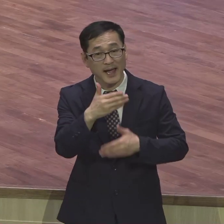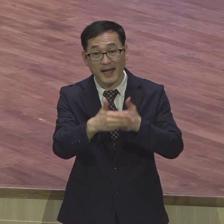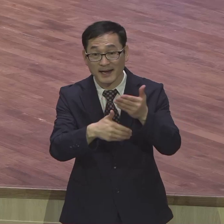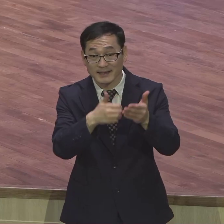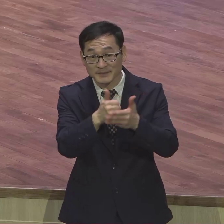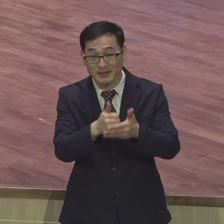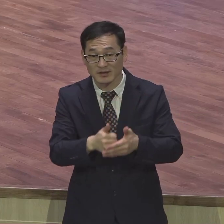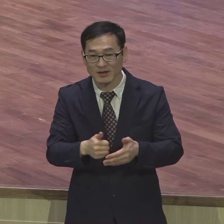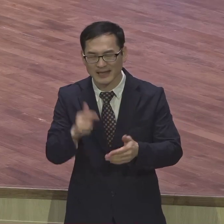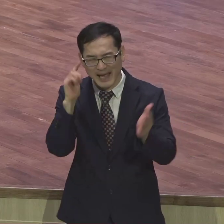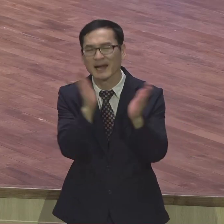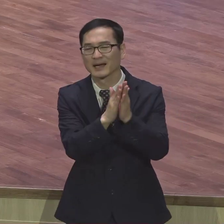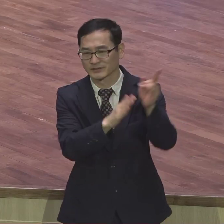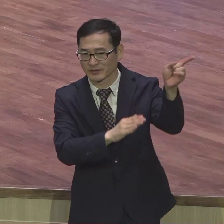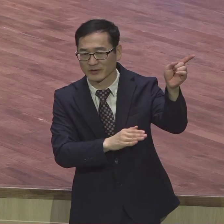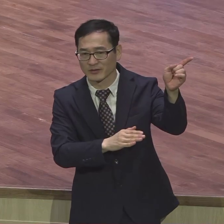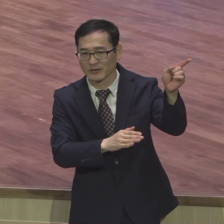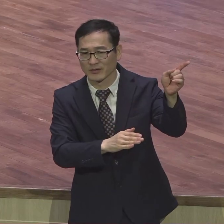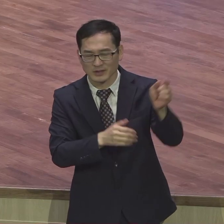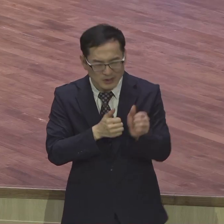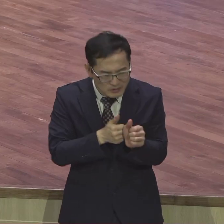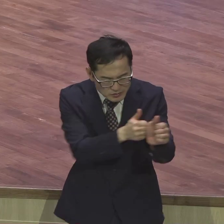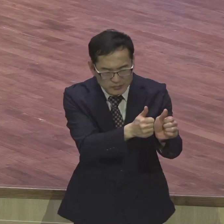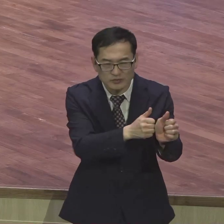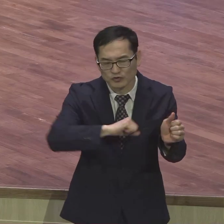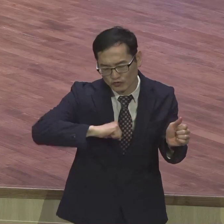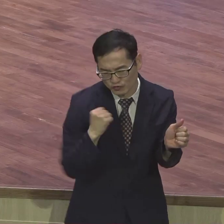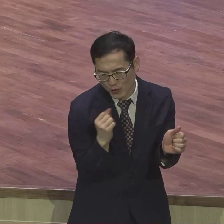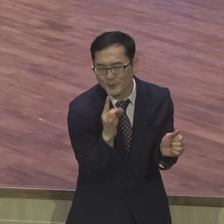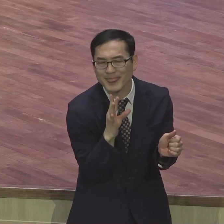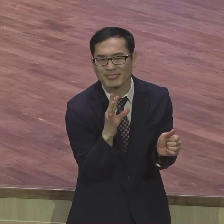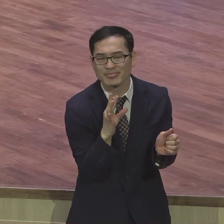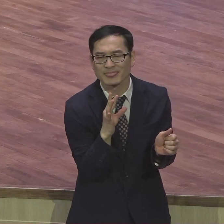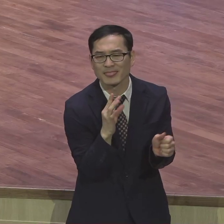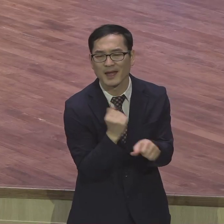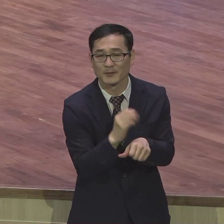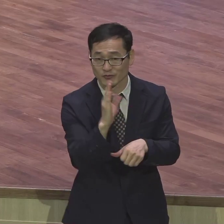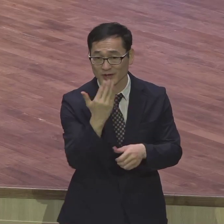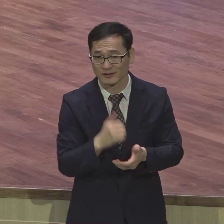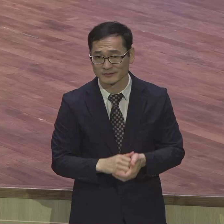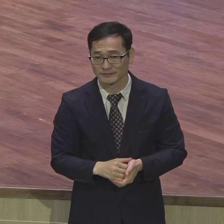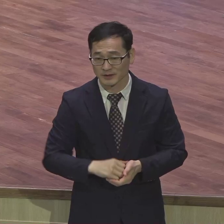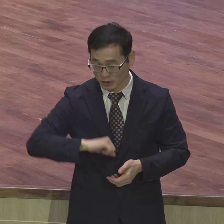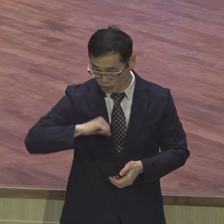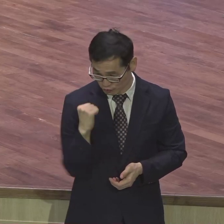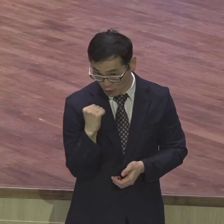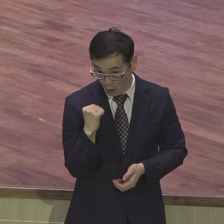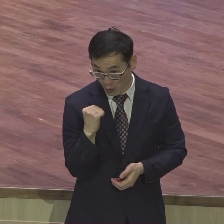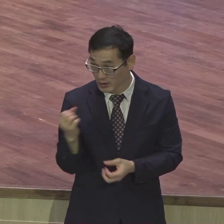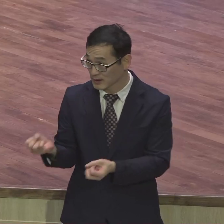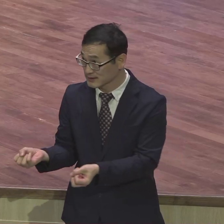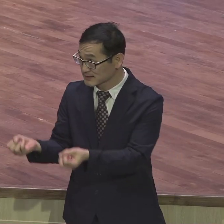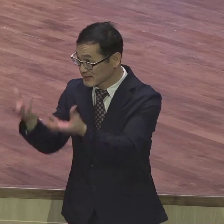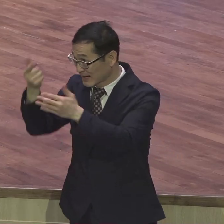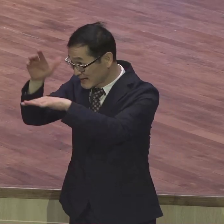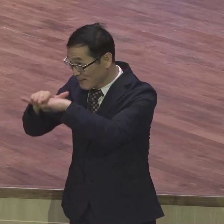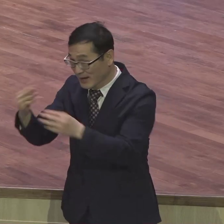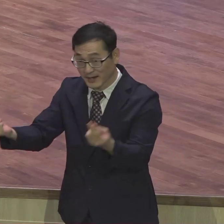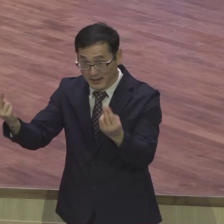순종 어느 정도 순종이냐 순종이 제자부로 났다 아무것도 괴롭습니다 내가 알아 너 다 만들어갈